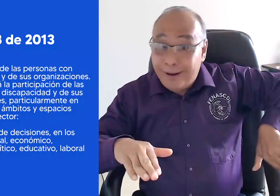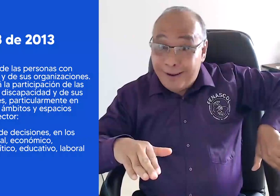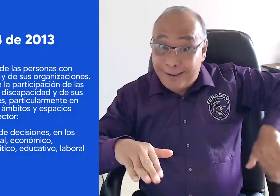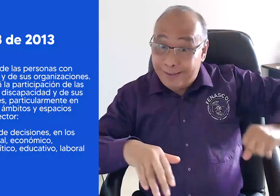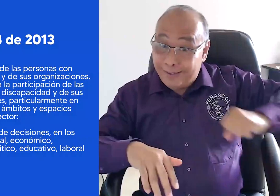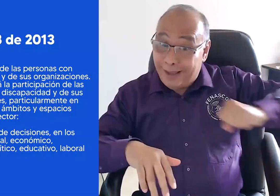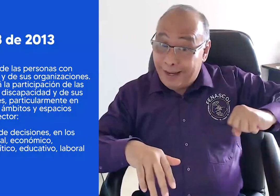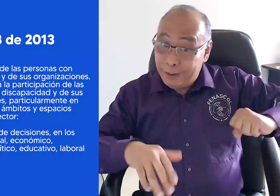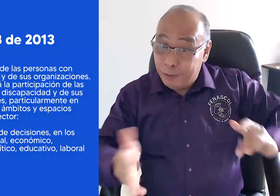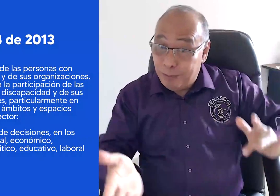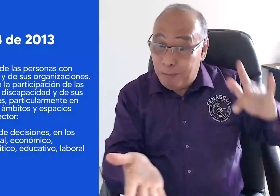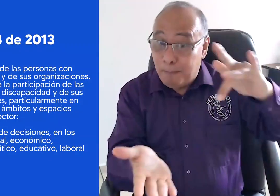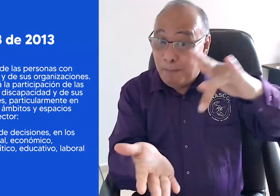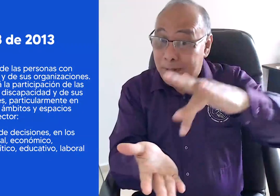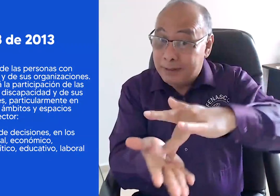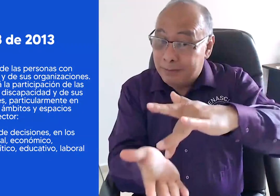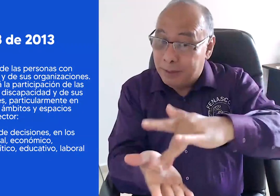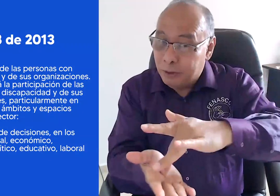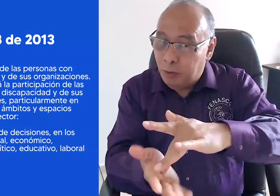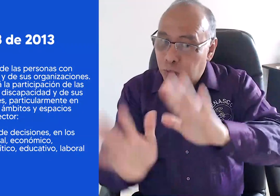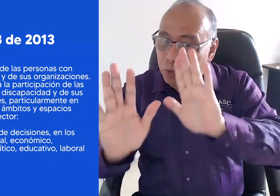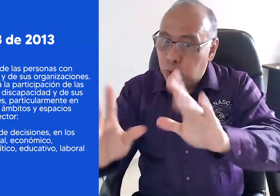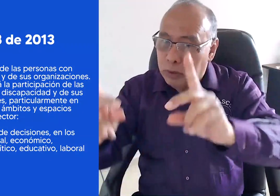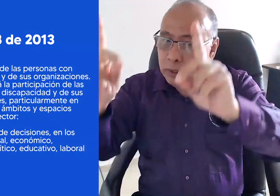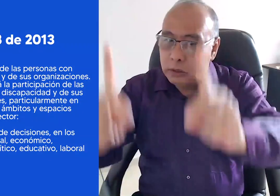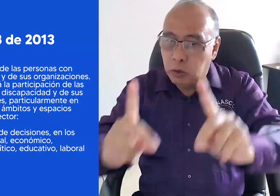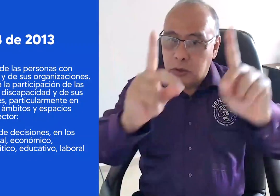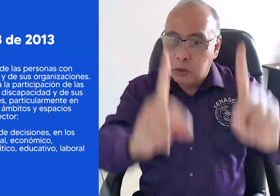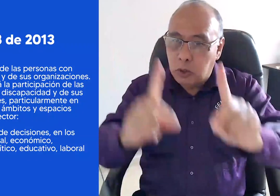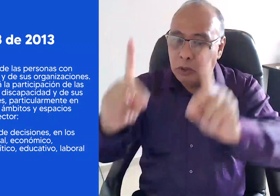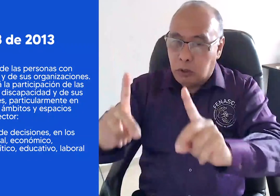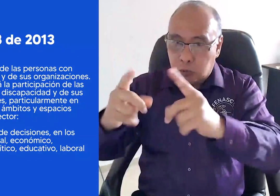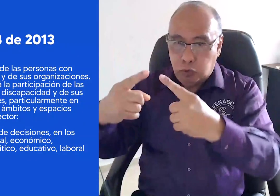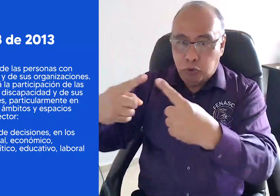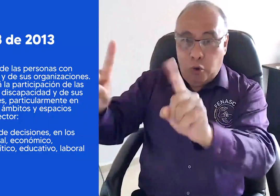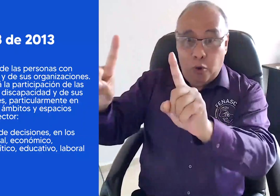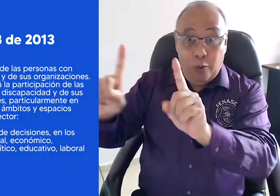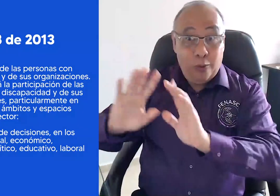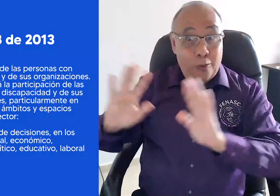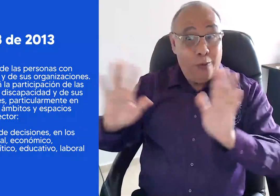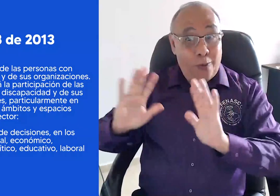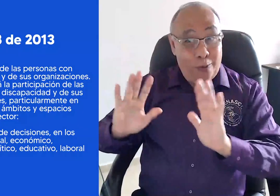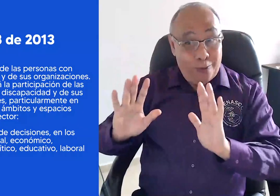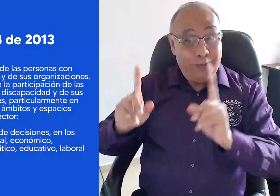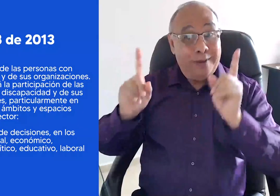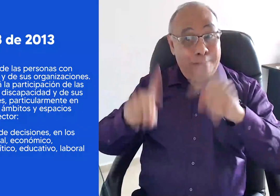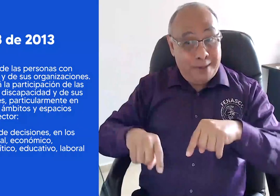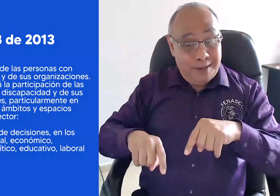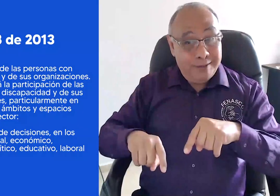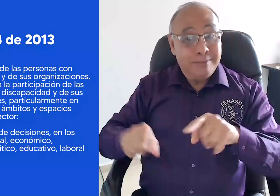Por el contrario, resalta el derecho a la participación, es decir, a la toma de decisiones por parte de la